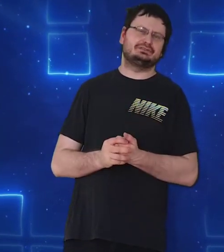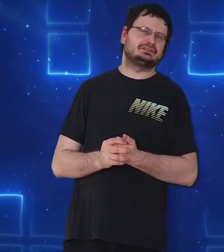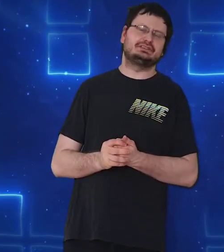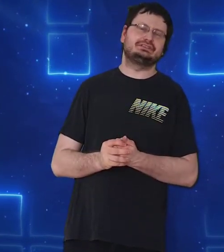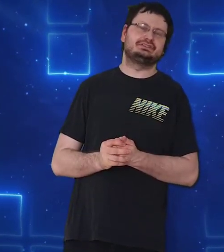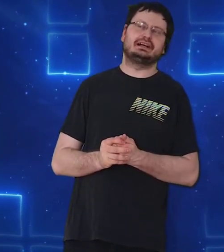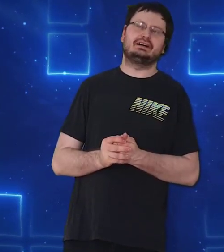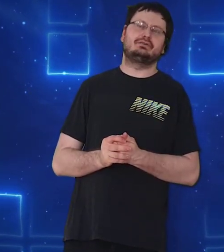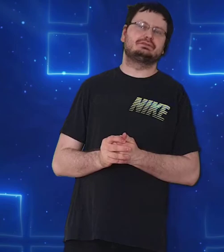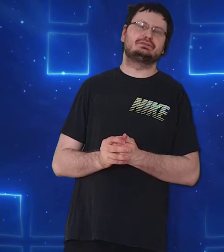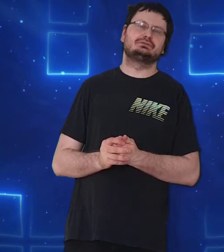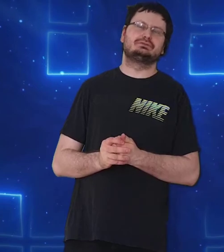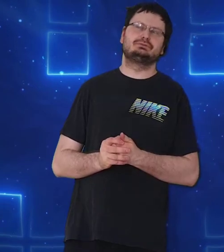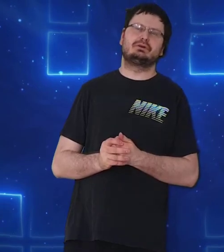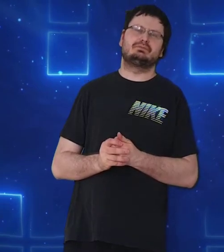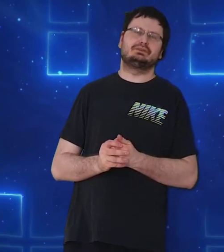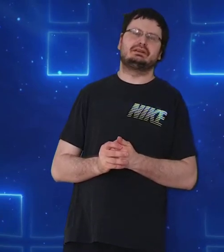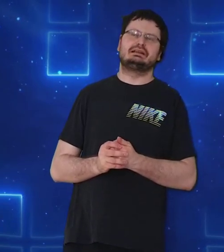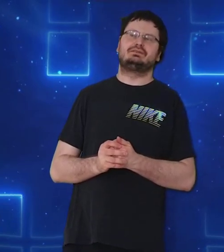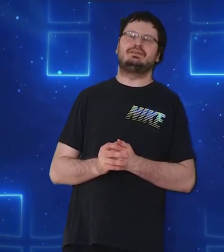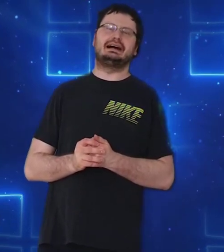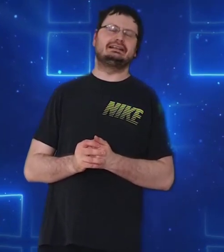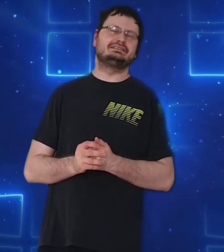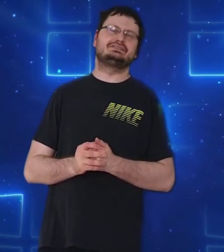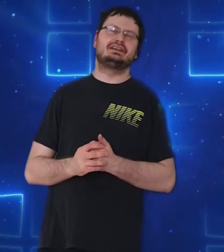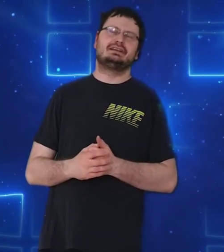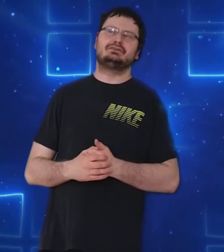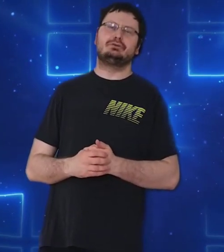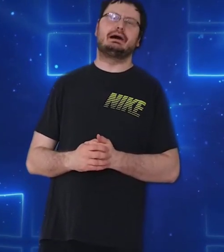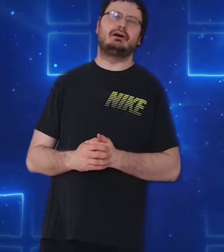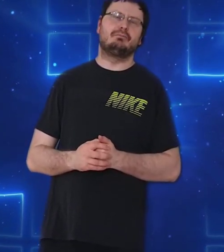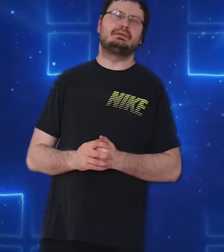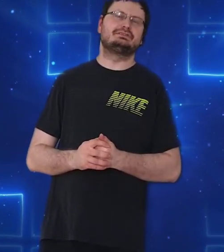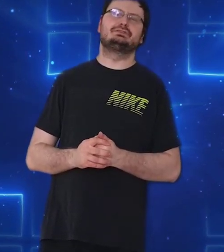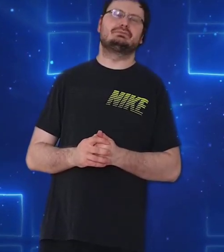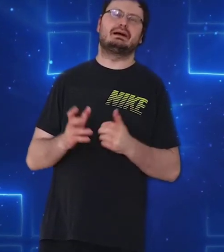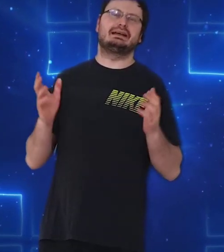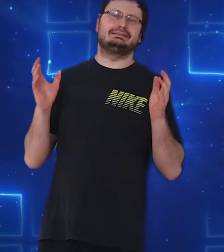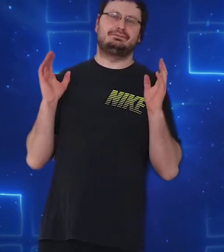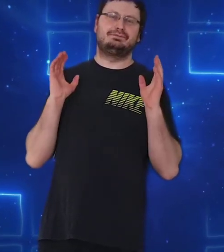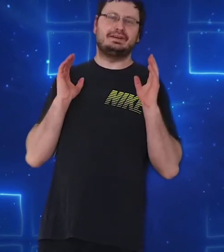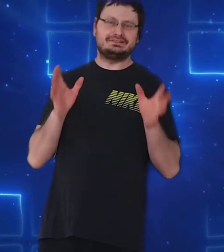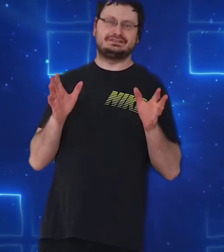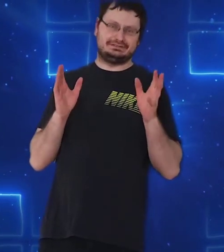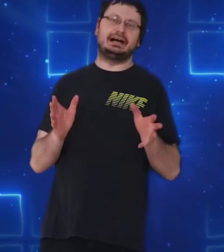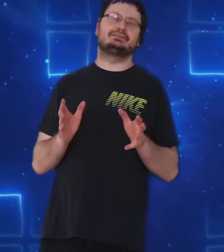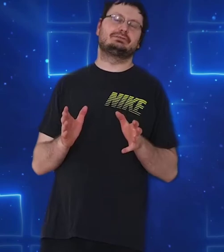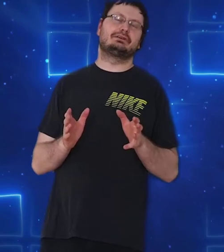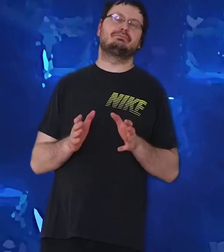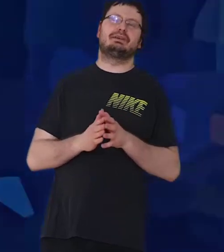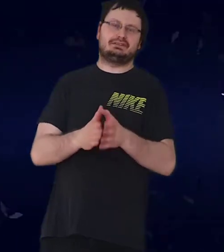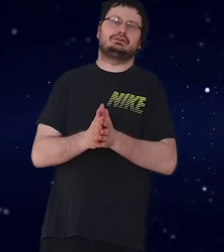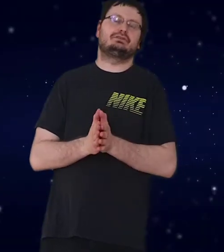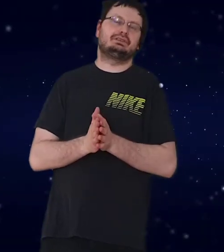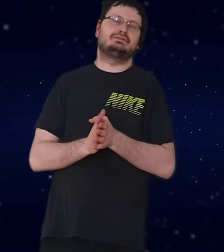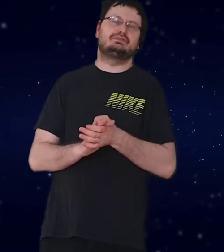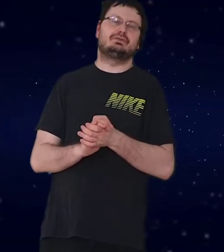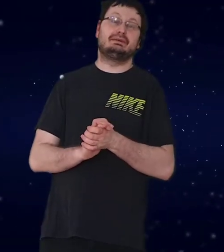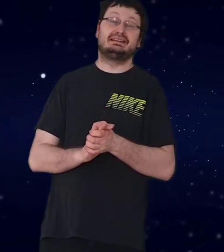was nächstes Jahr auf uns zukommen wird, falls überhaupt das irgendwann ein festes Datum gibt, werde ich euch auf jeden Fall informieren.